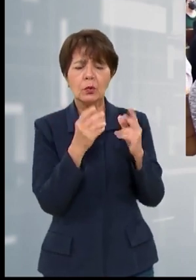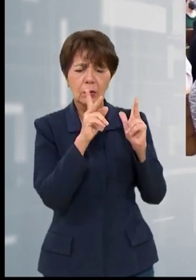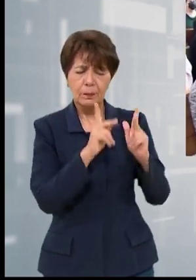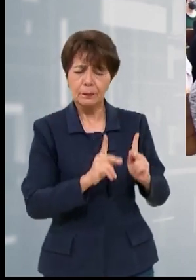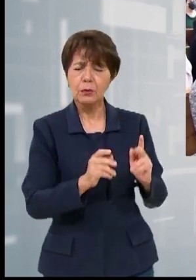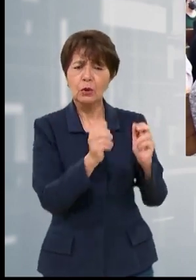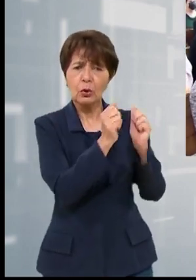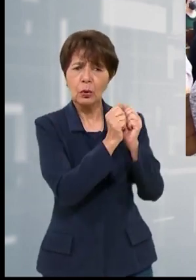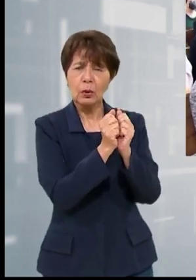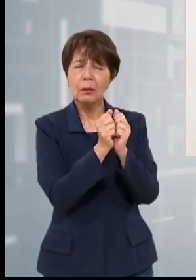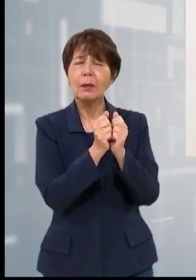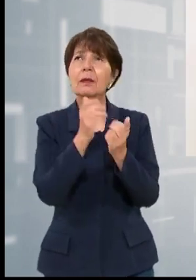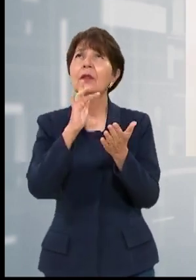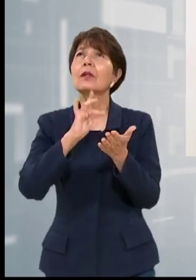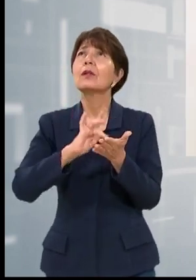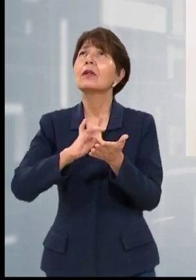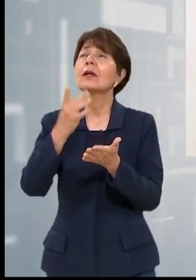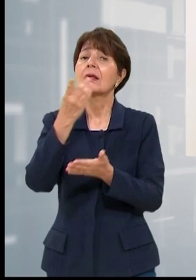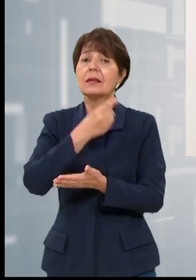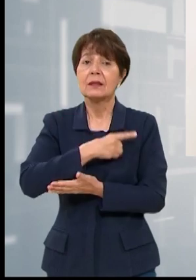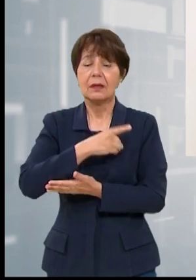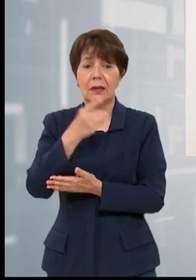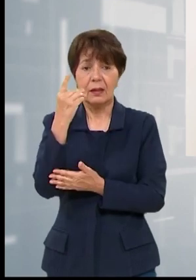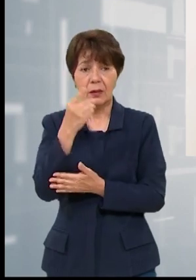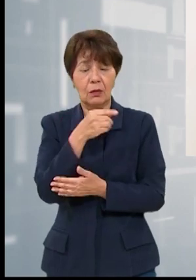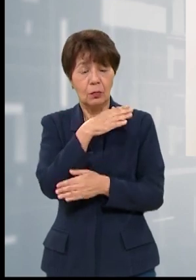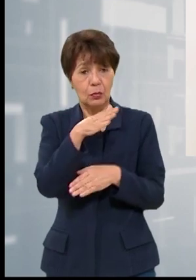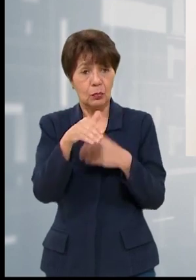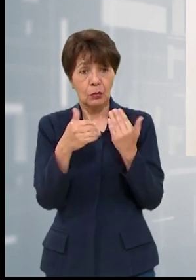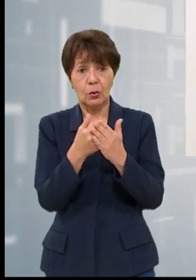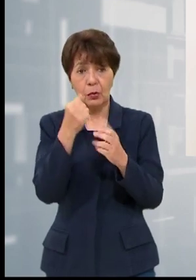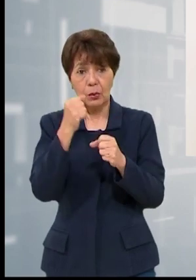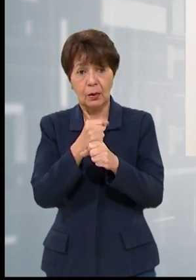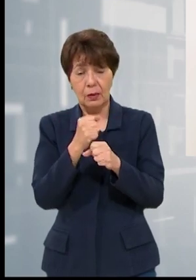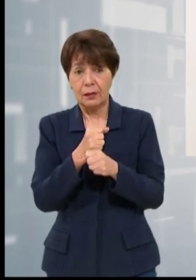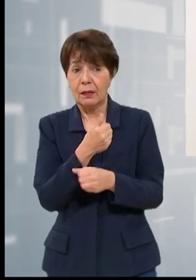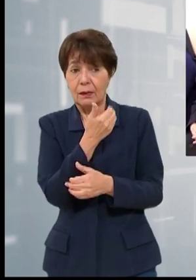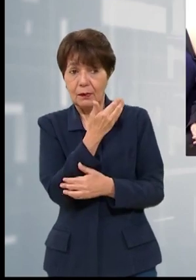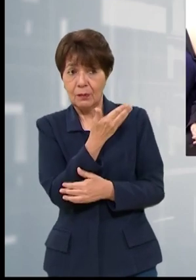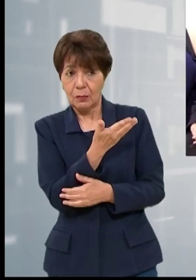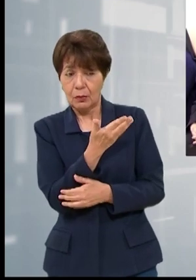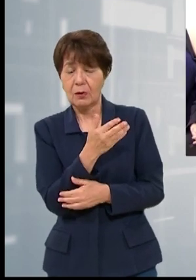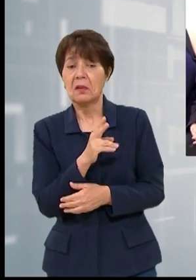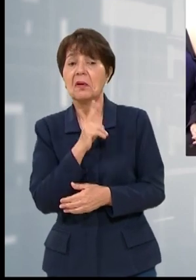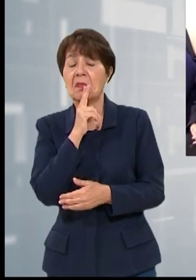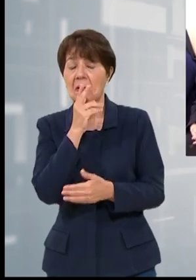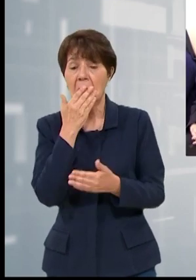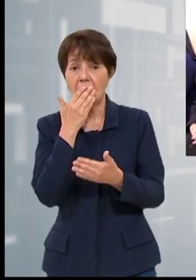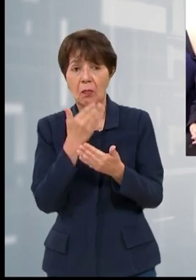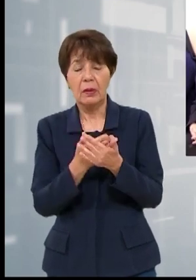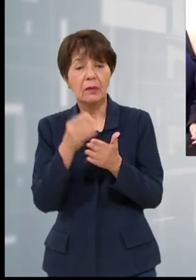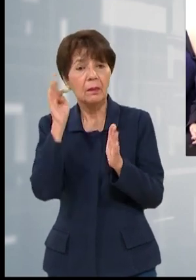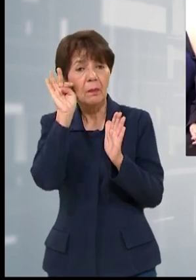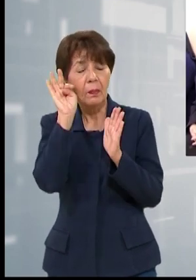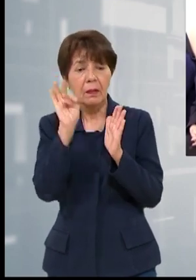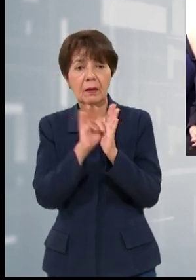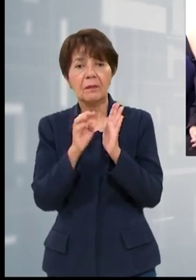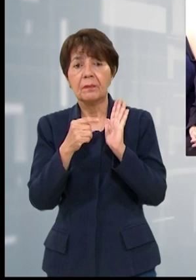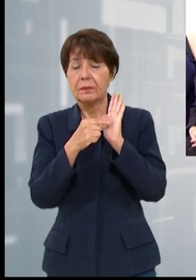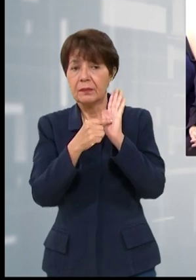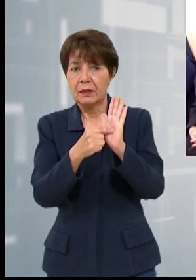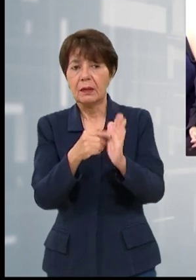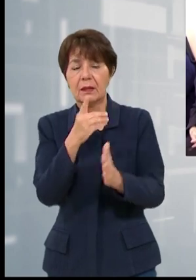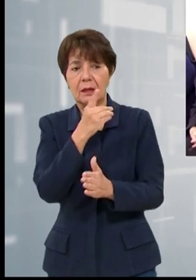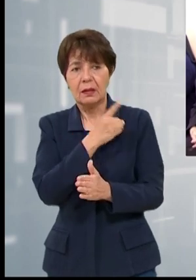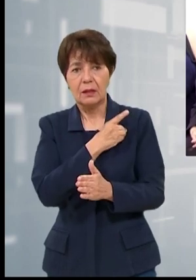gracias a Dios por la misión que realizan estas hermanas en el país. Misma que ha tenido muchos frutos, según Sor María del Carmen López, directora del Instituto